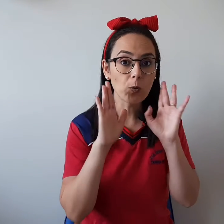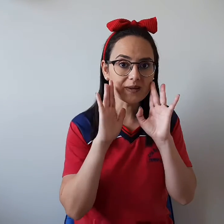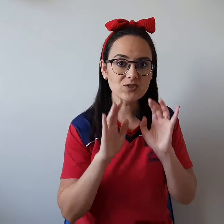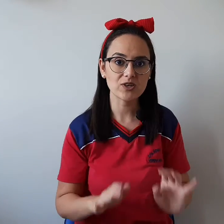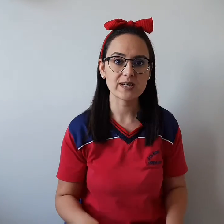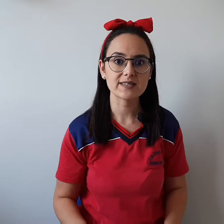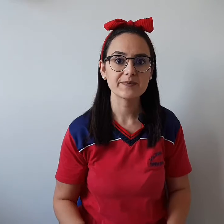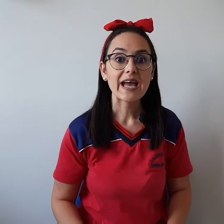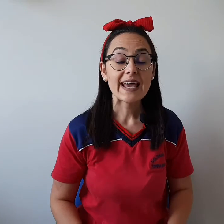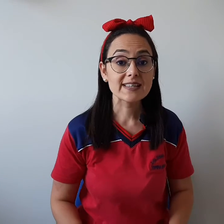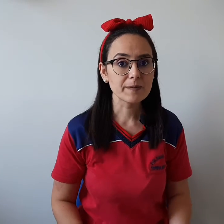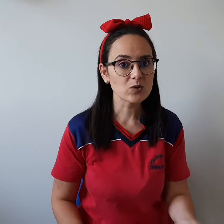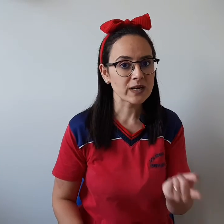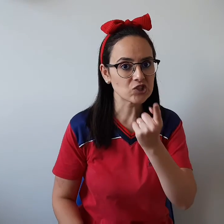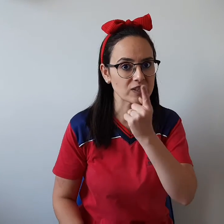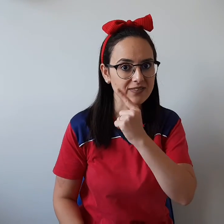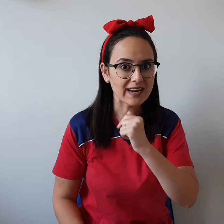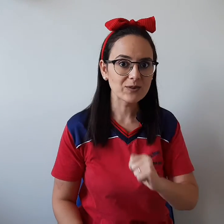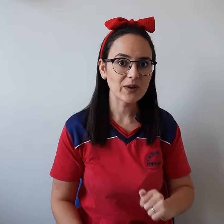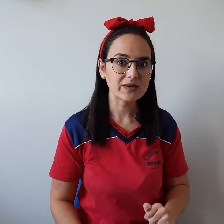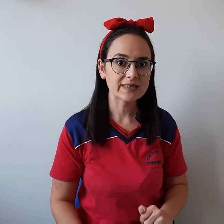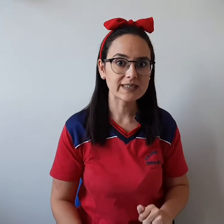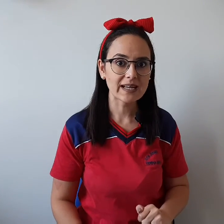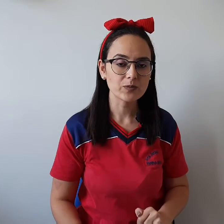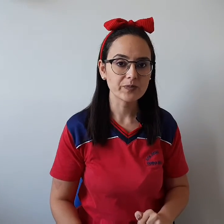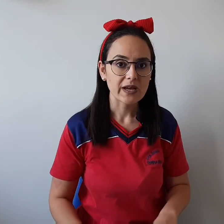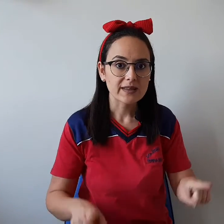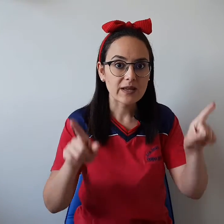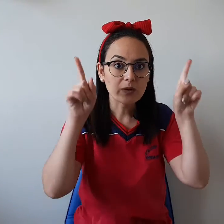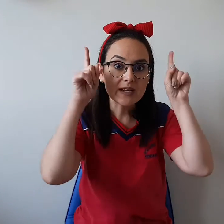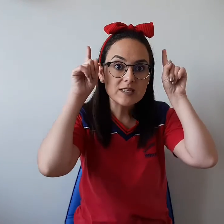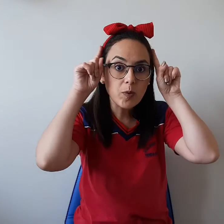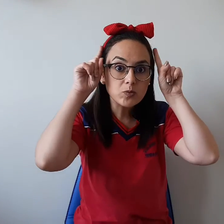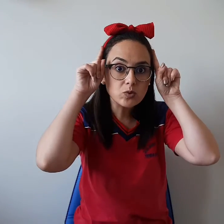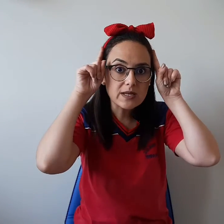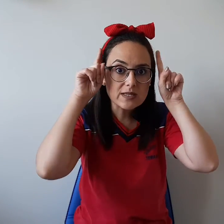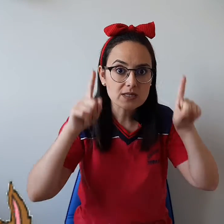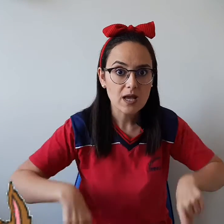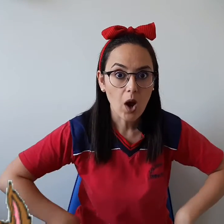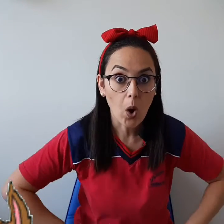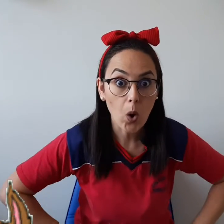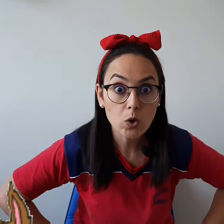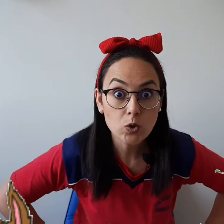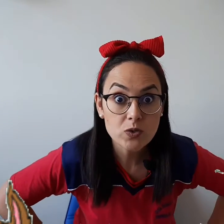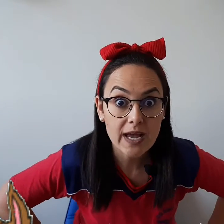algumas dicas. Esse personagem que vem lá do Reino Encantado tem orelhas pontudas, olhos